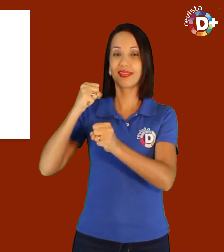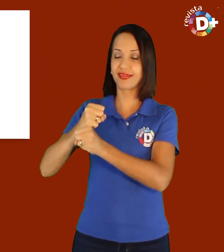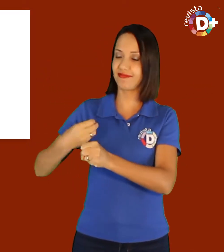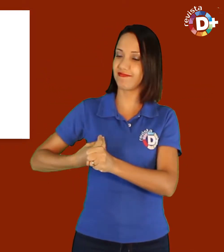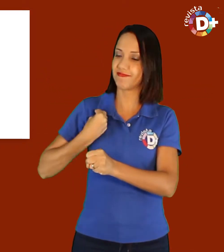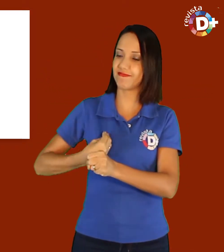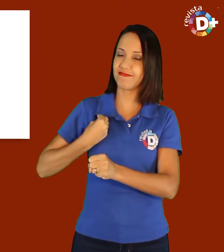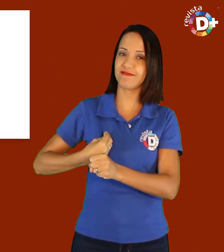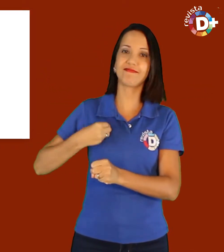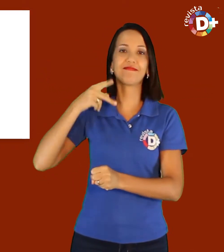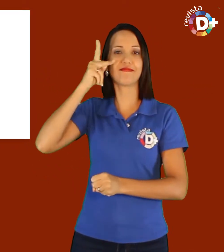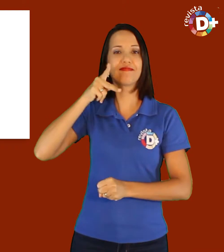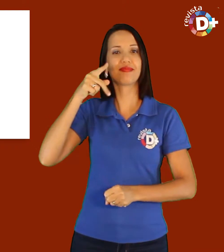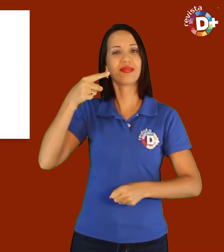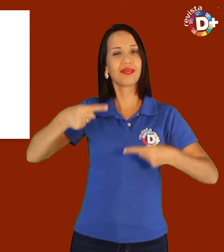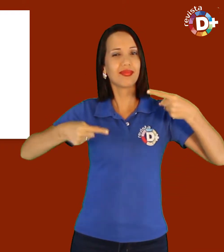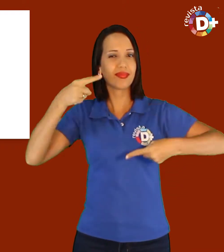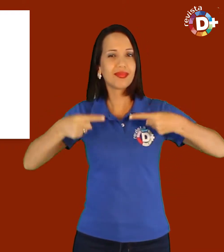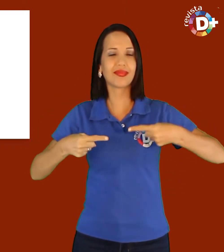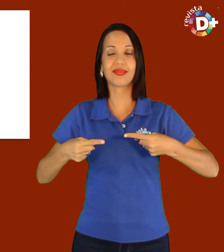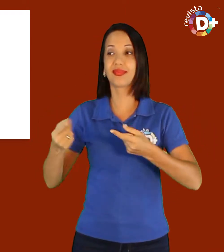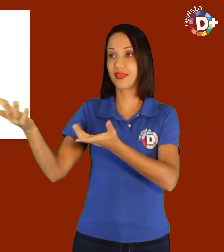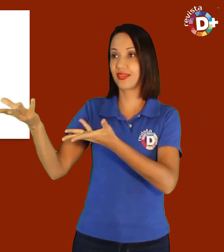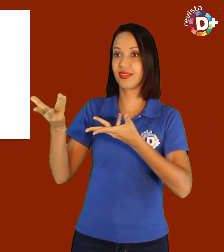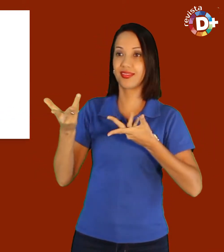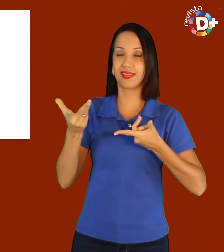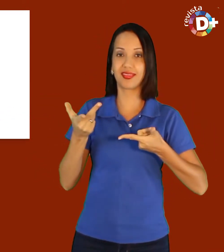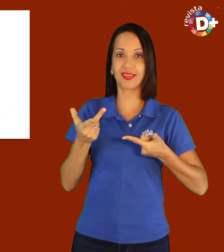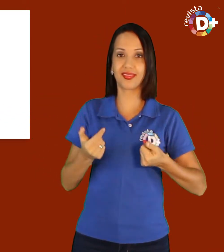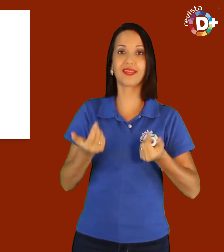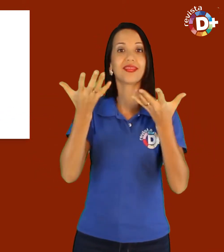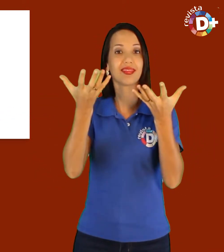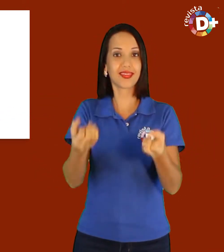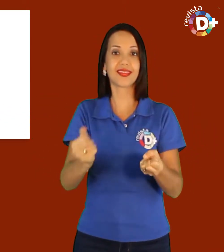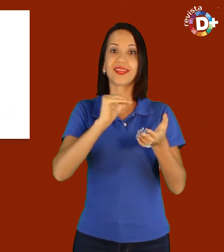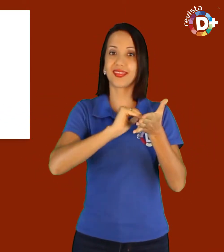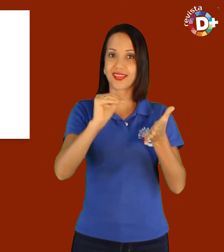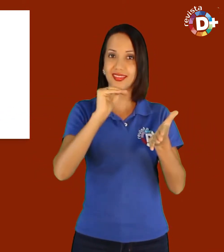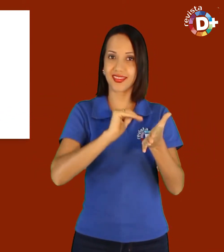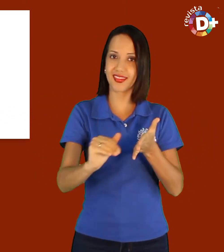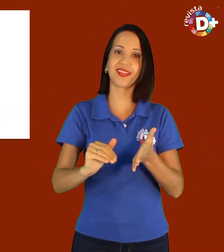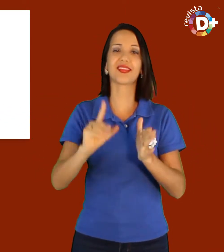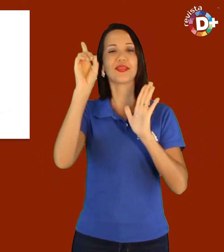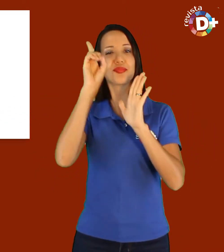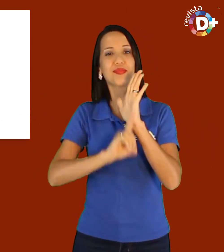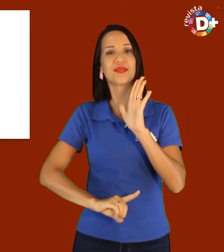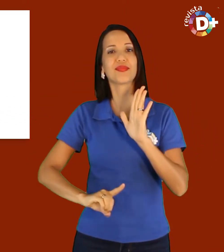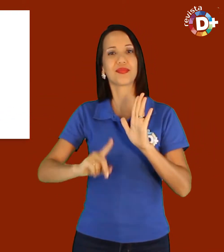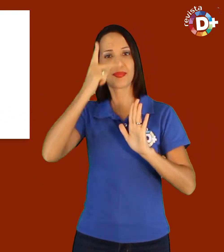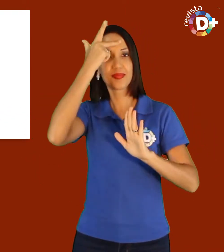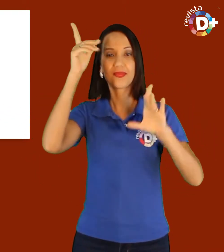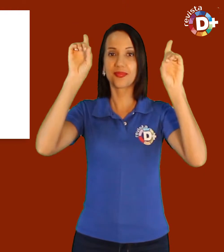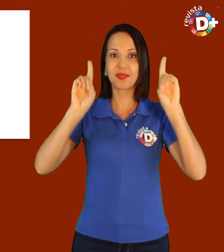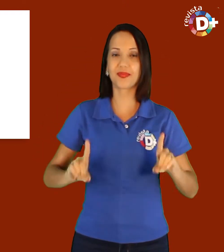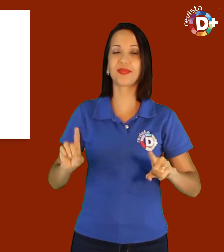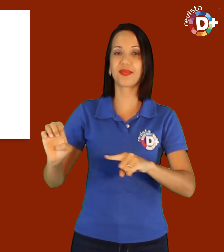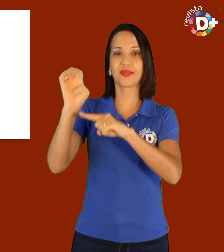na vida pública, ela foi convidada para estar à frente da Secretaria dos Direitos da Pessoa com Deficiência do